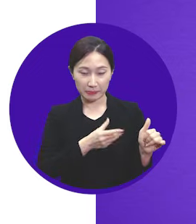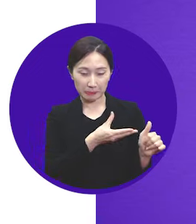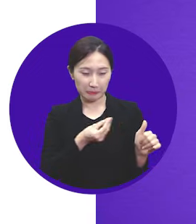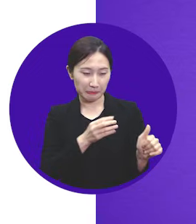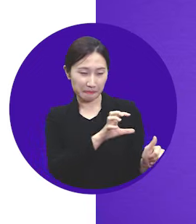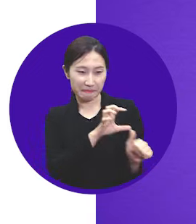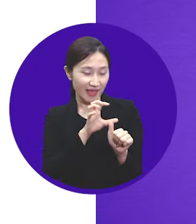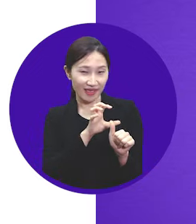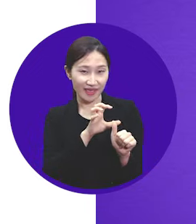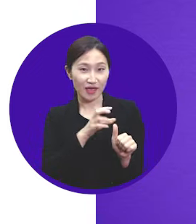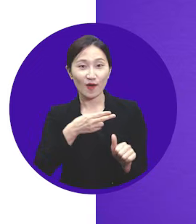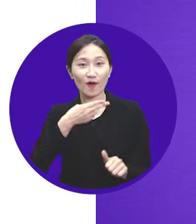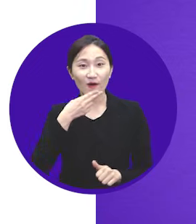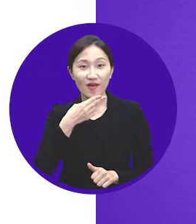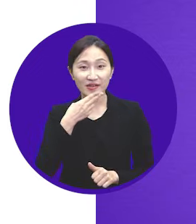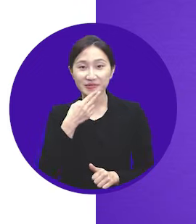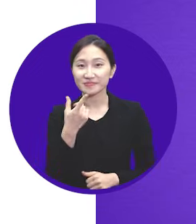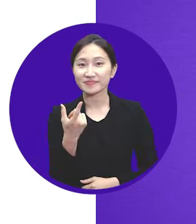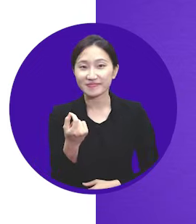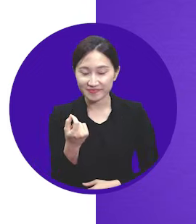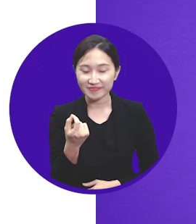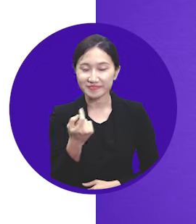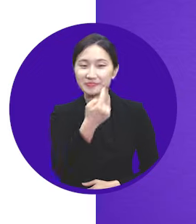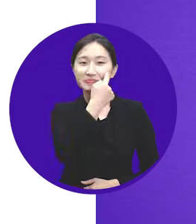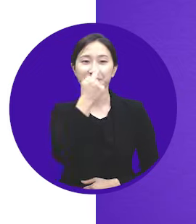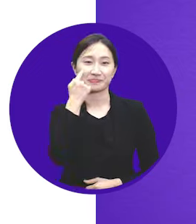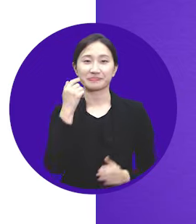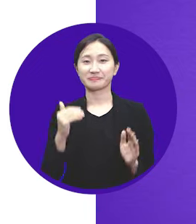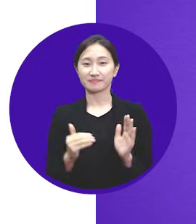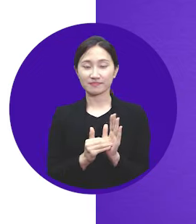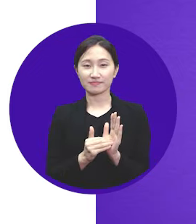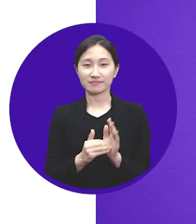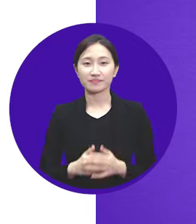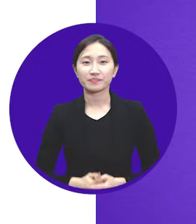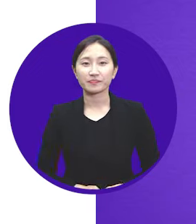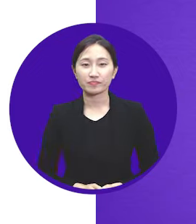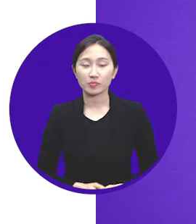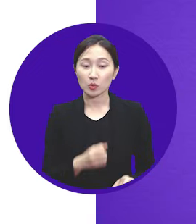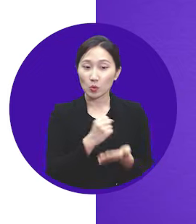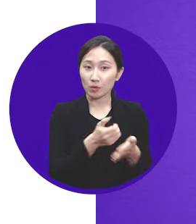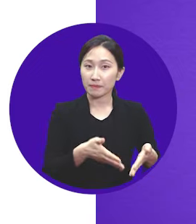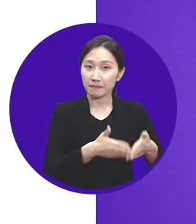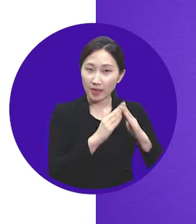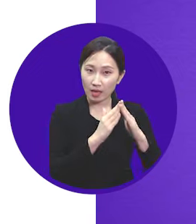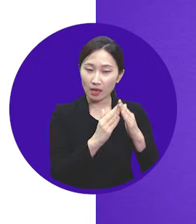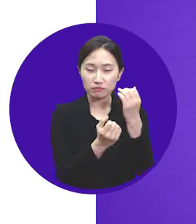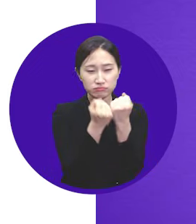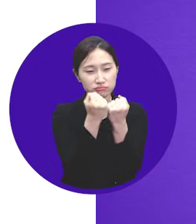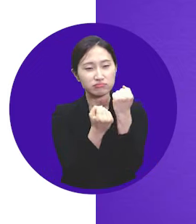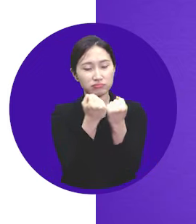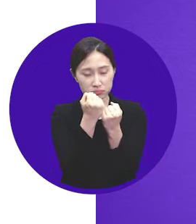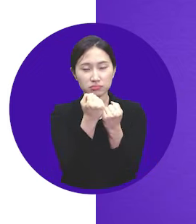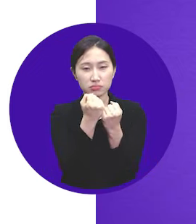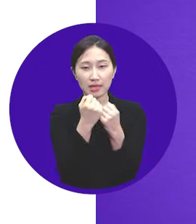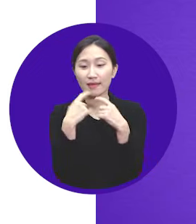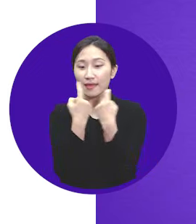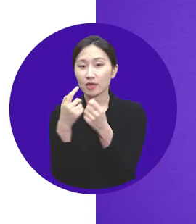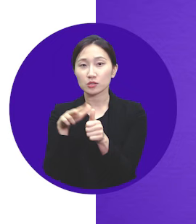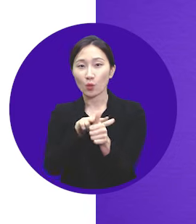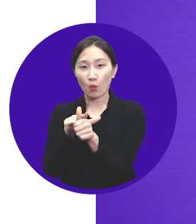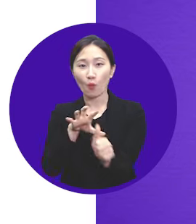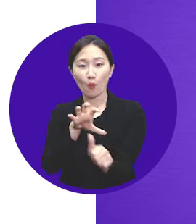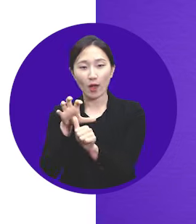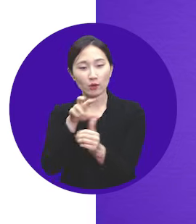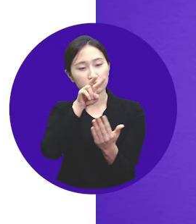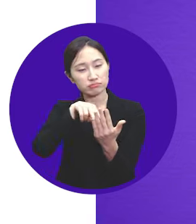신분증, 휴대폰 정보 등을 제공하거나 도용하지 않습니다에 확인을 하신 후 계좌 개설에 필요한 약관 및 개인정보